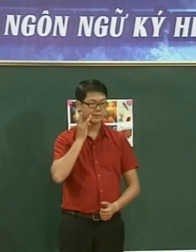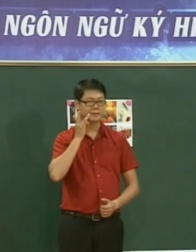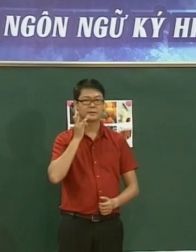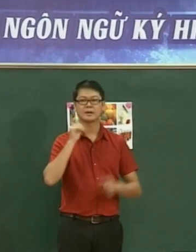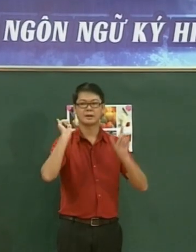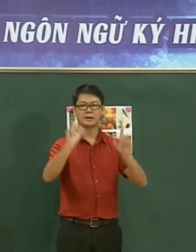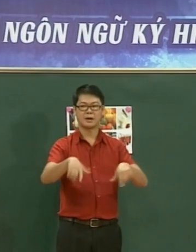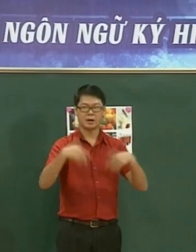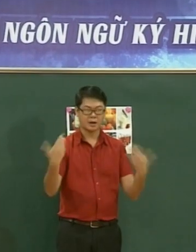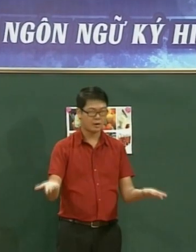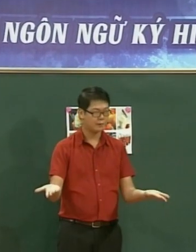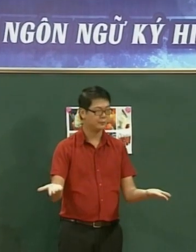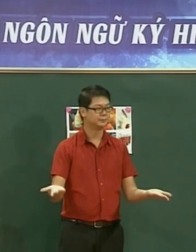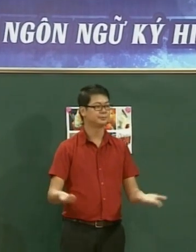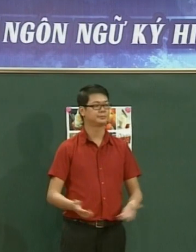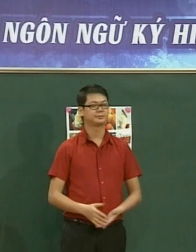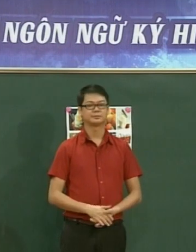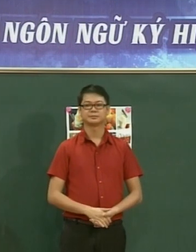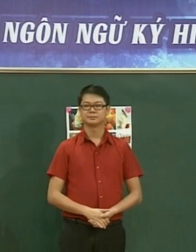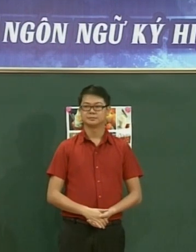Quan sát tình huống vừa rồi Thì các em thấy bạn Hà là người như thế nào